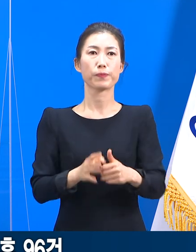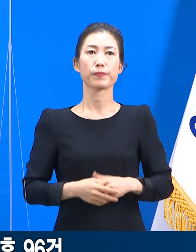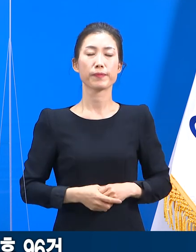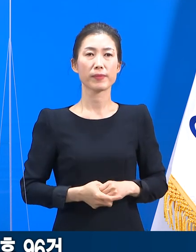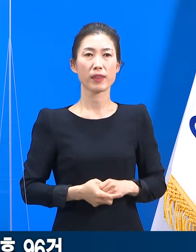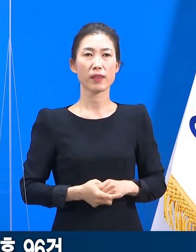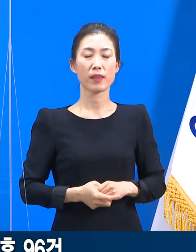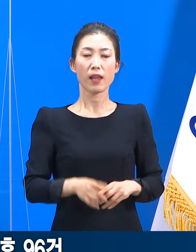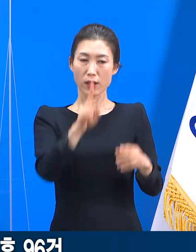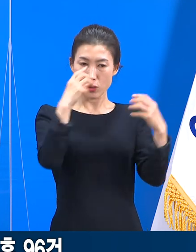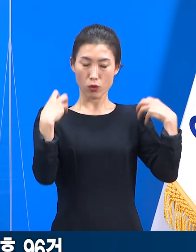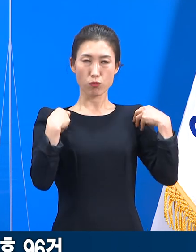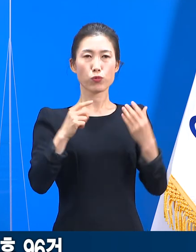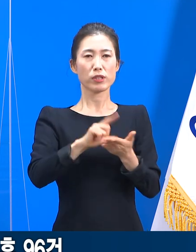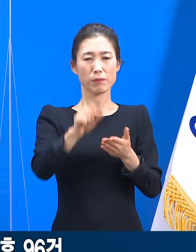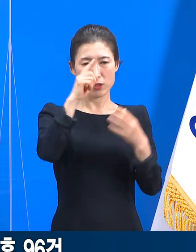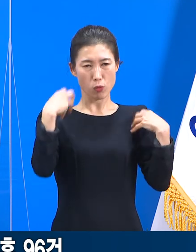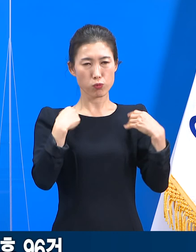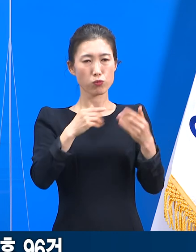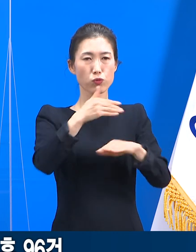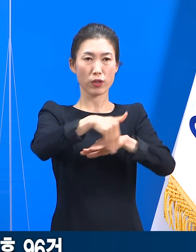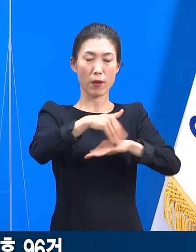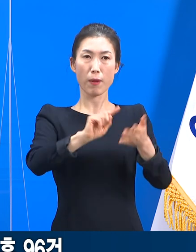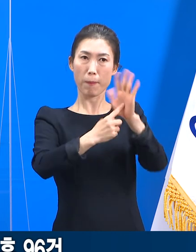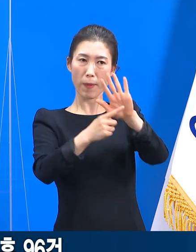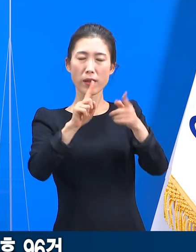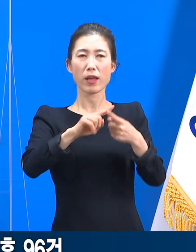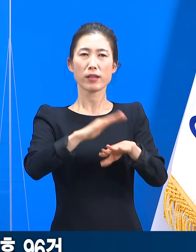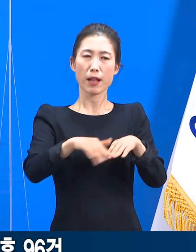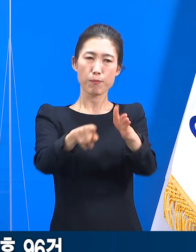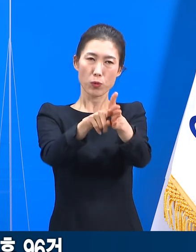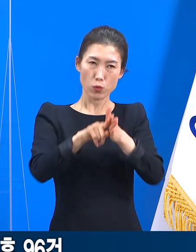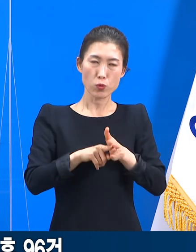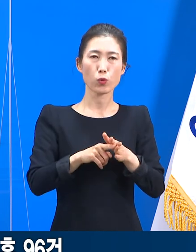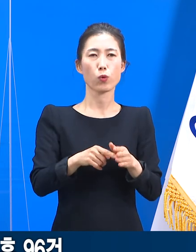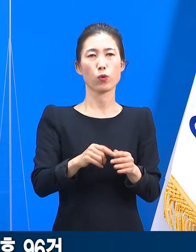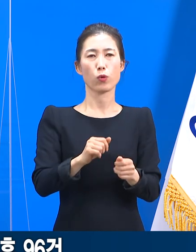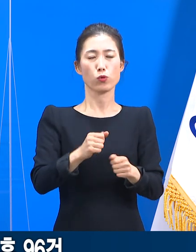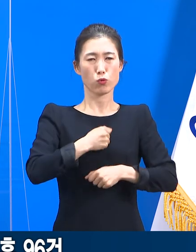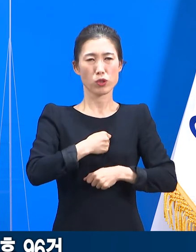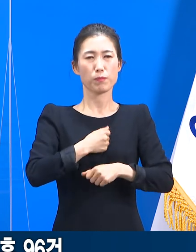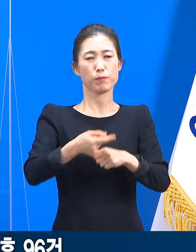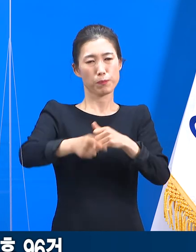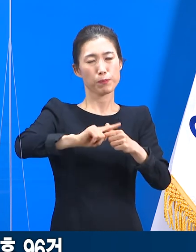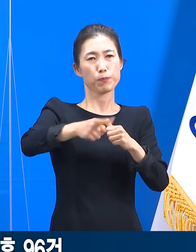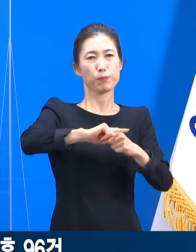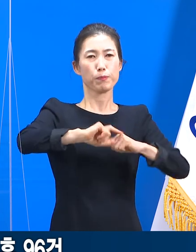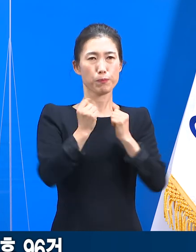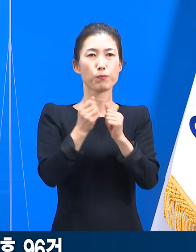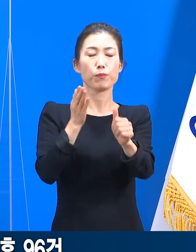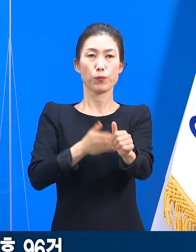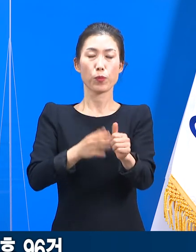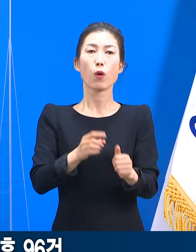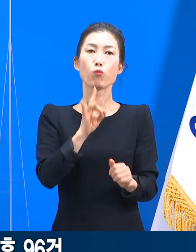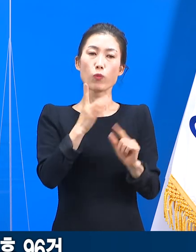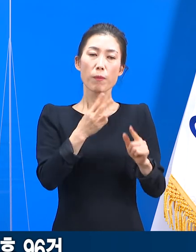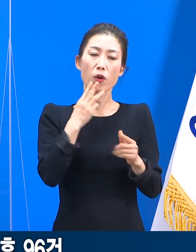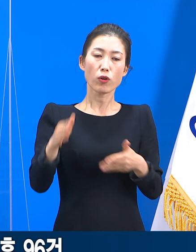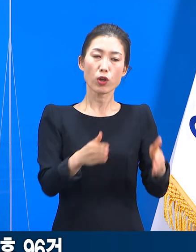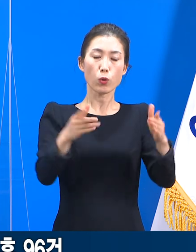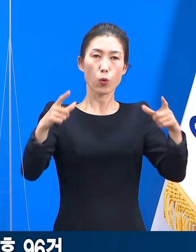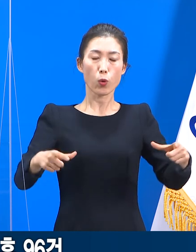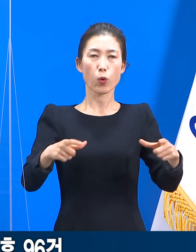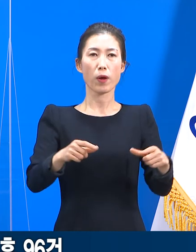정부와 지자체를 신뢰하고 백신 접종 프로그램에 동참해 주십시오. 그리고 경기도의 방역